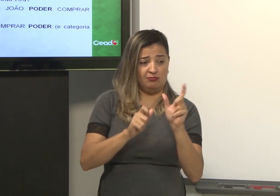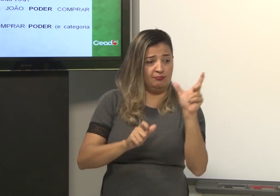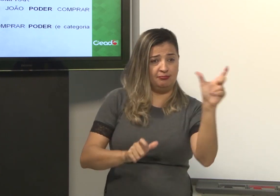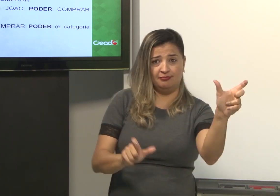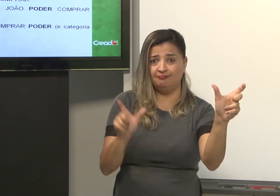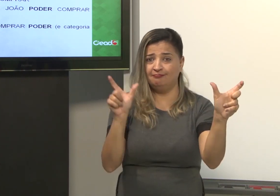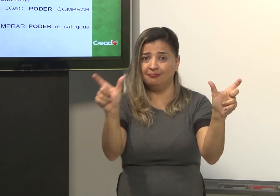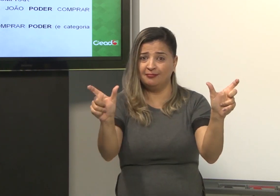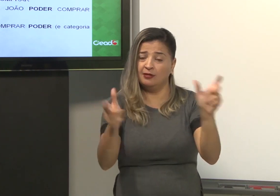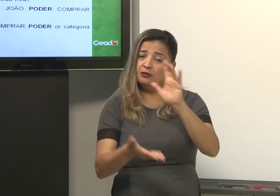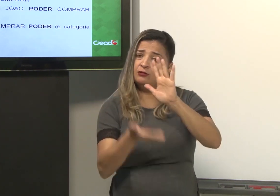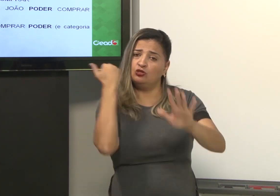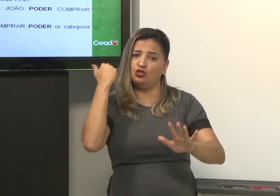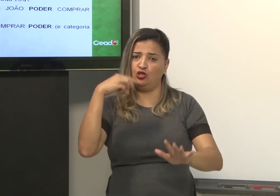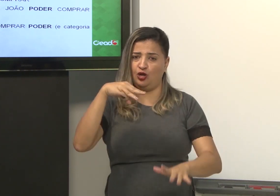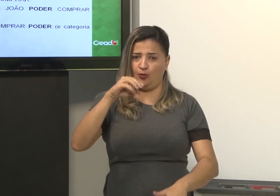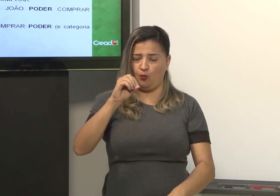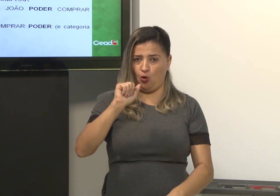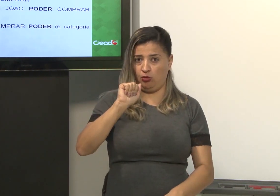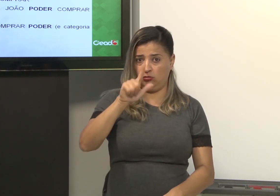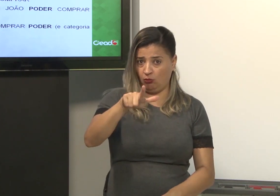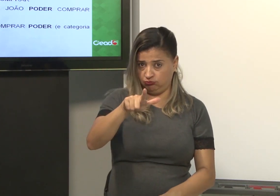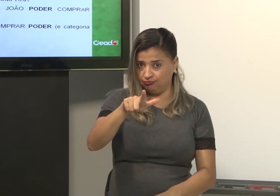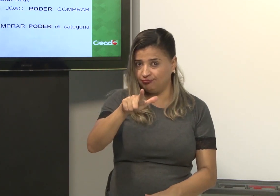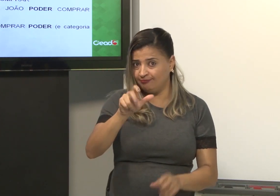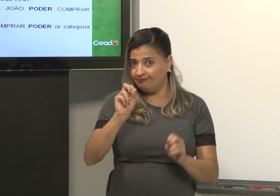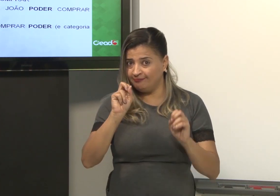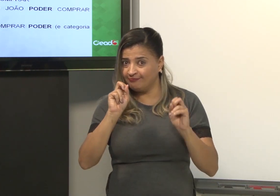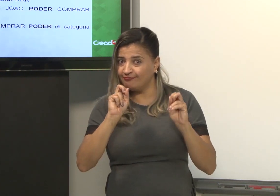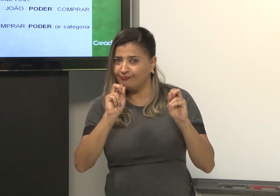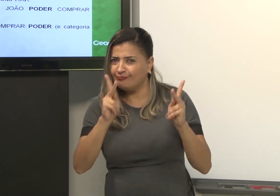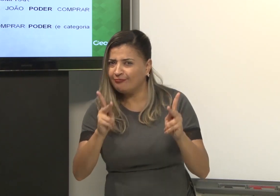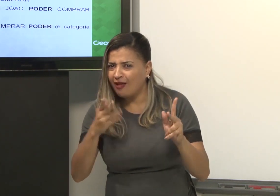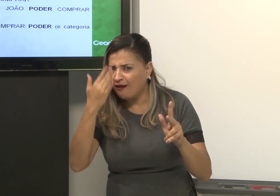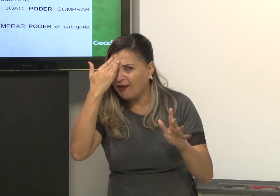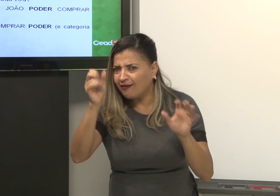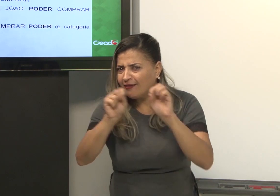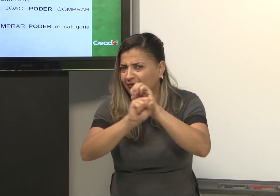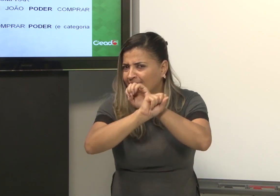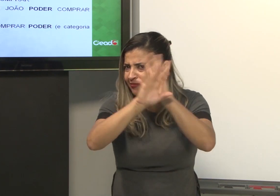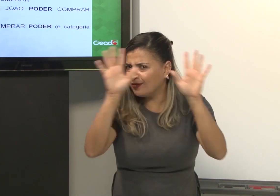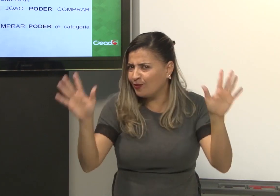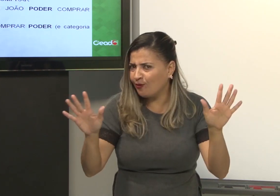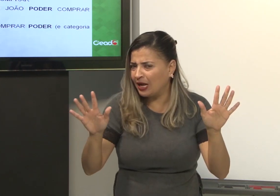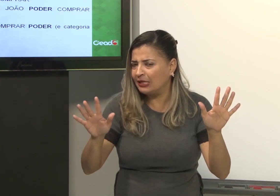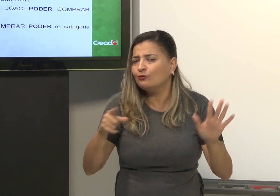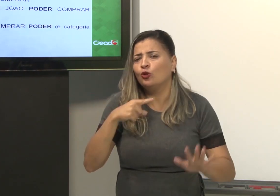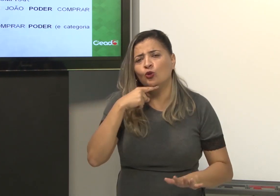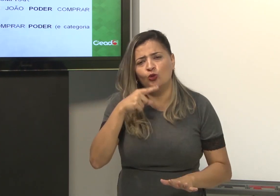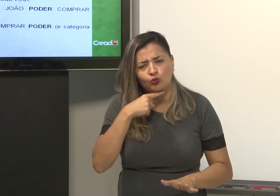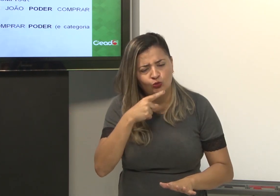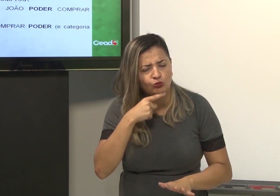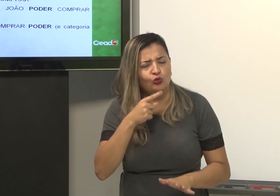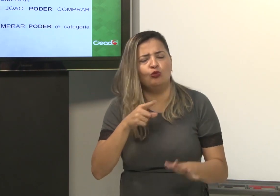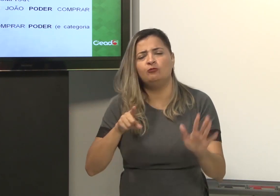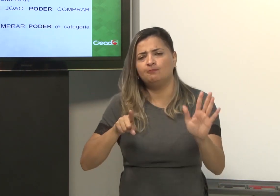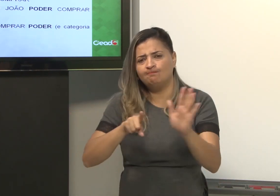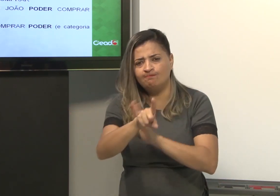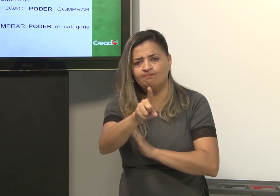Tem apenas dois verbos. E nós tiramos o verbo modal. Ok? Vocês entenderam? Ficou claro? Se tiverem dúvida, podem